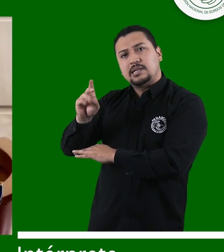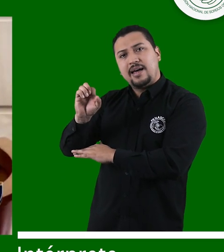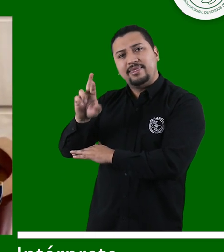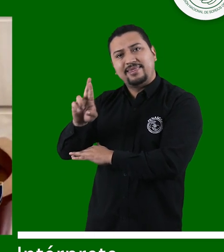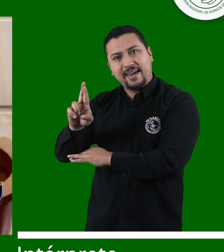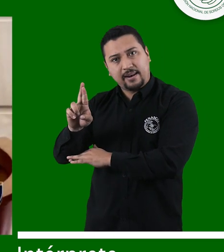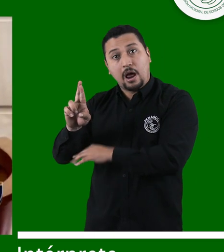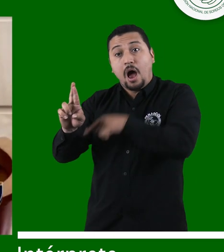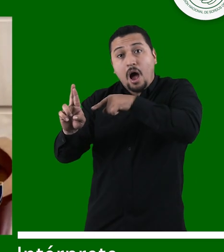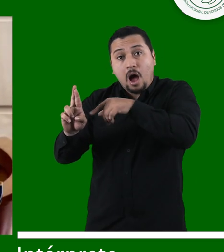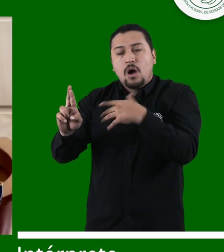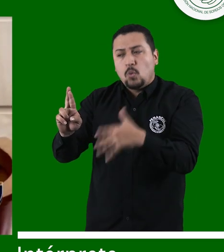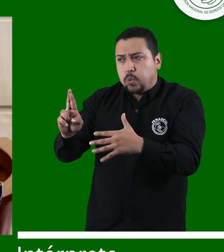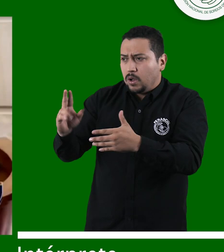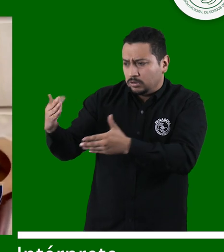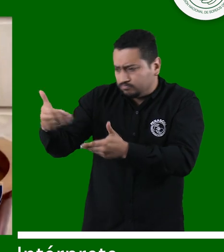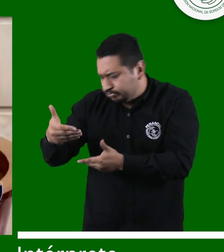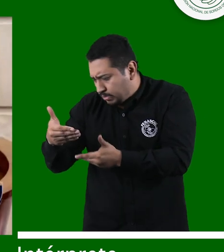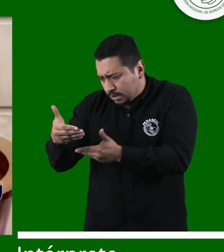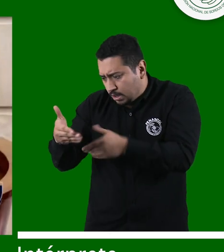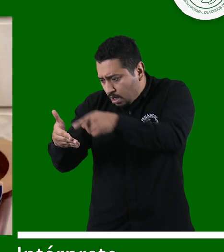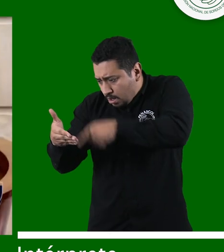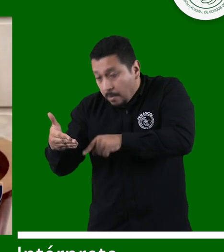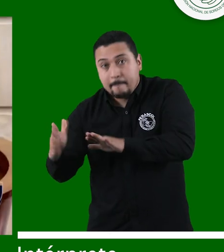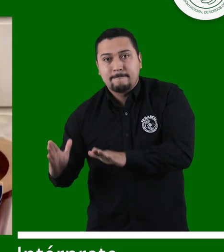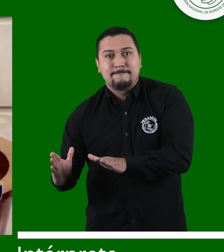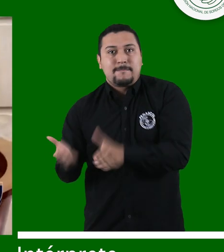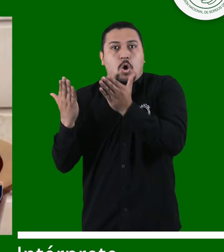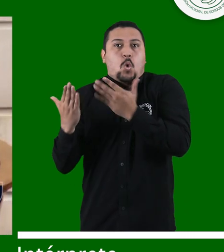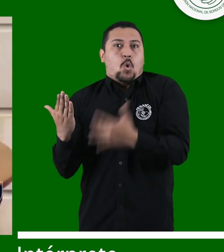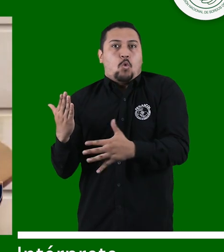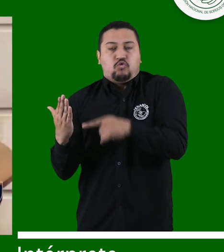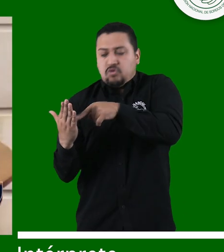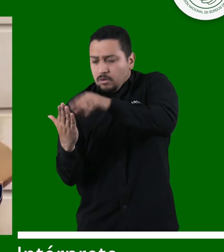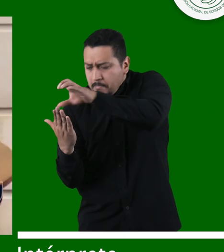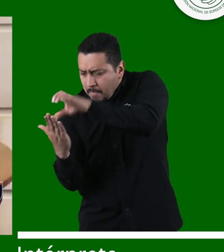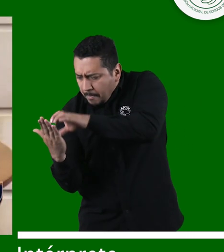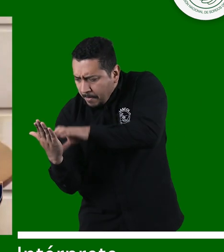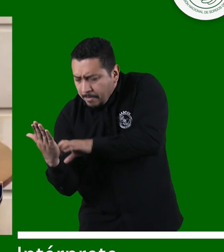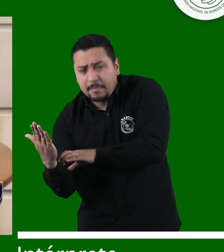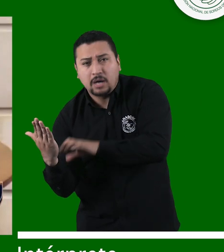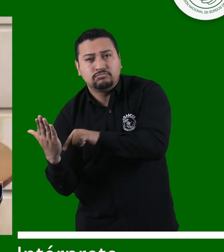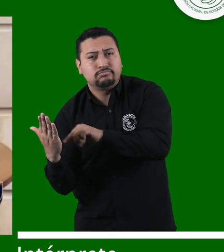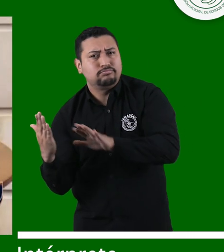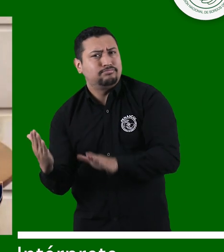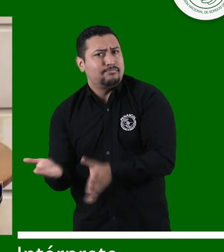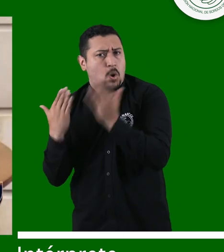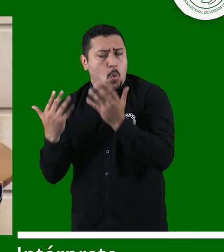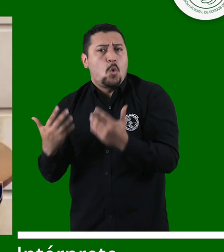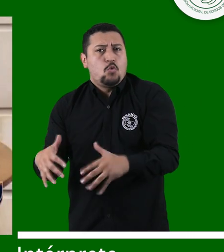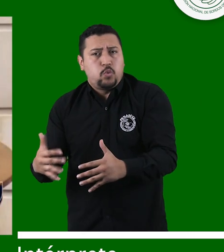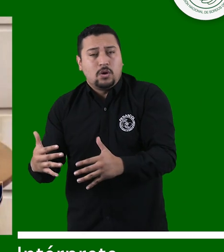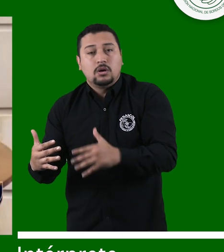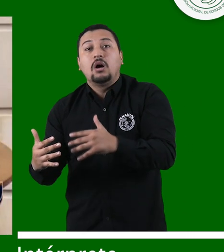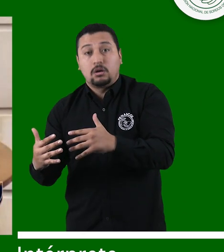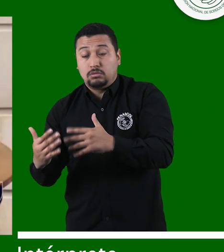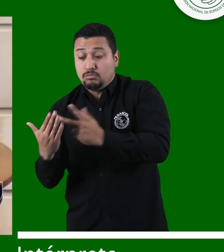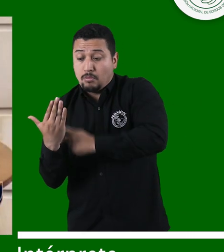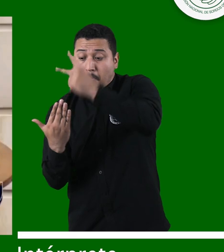vez que mejora de manera significativa la estructura de este articulado, manteniendo el espíritu del proyecto